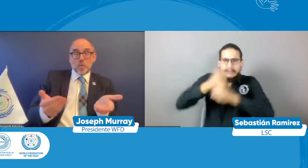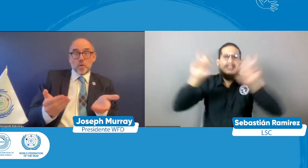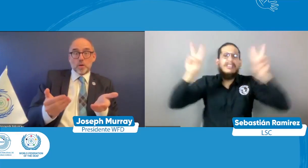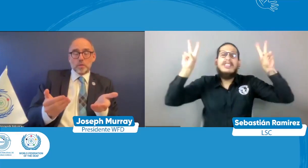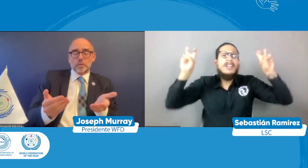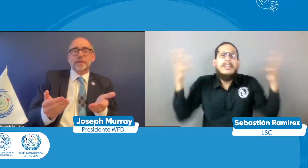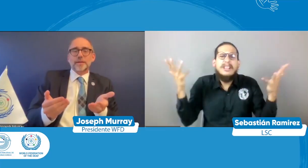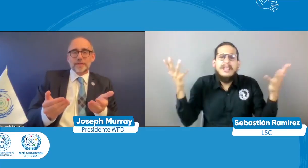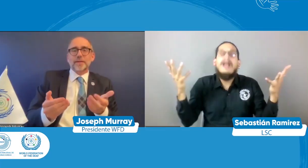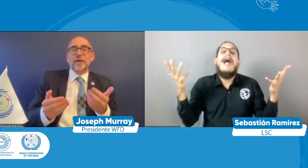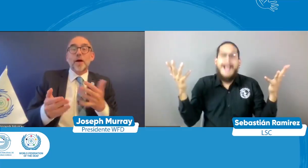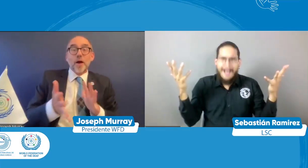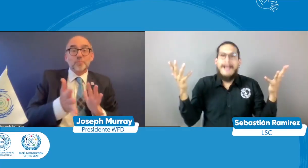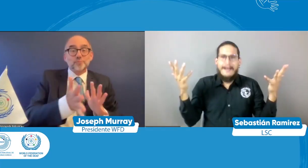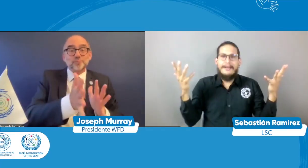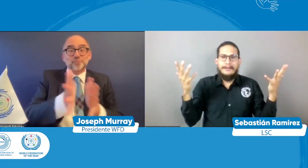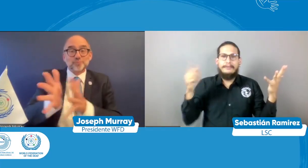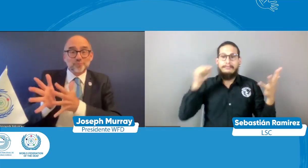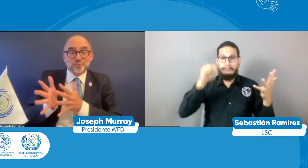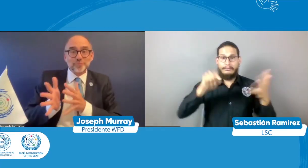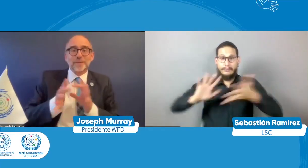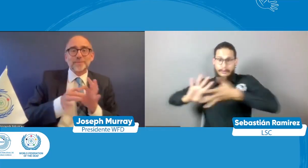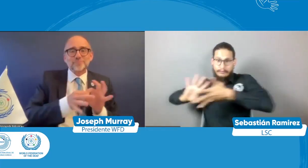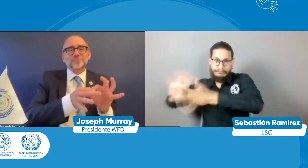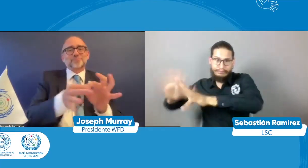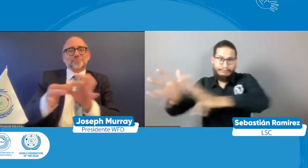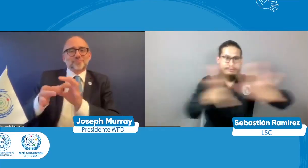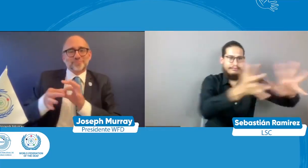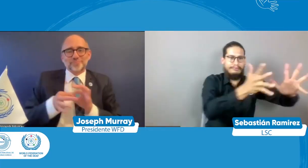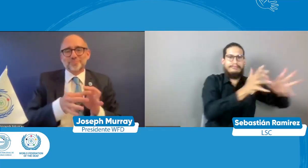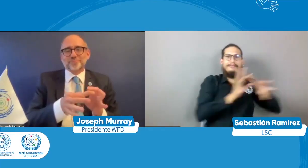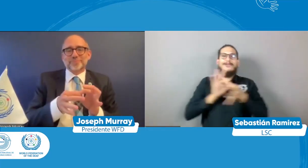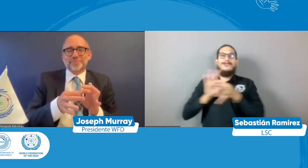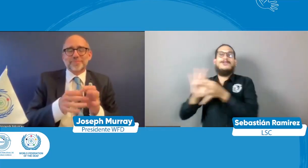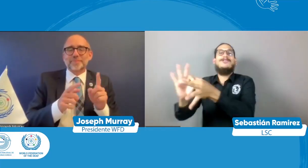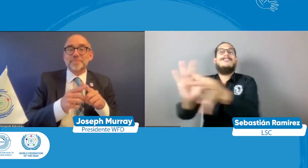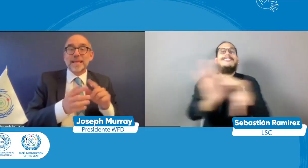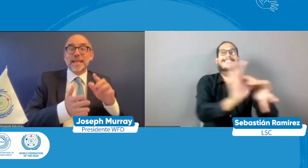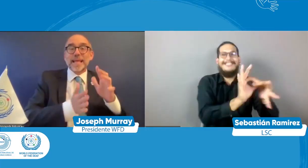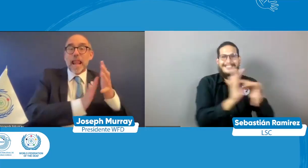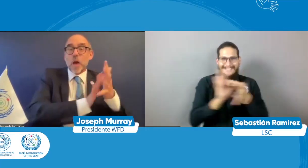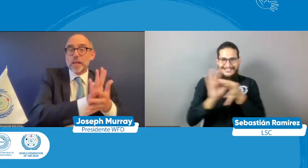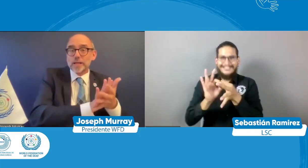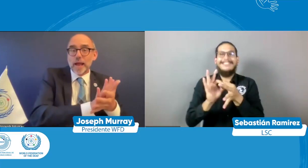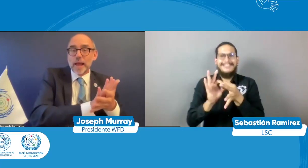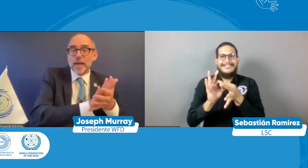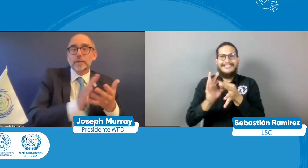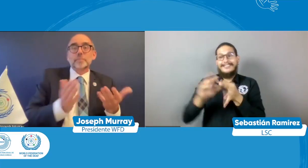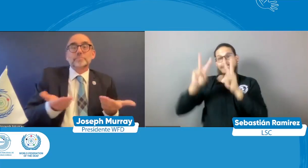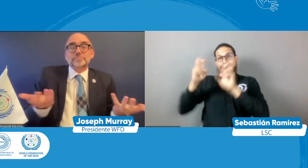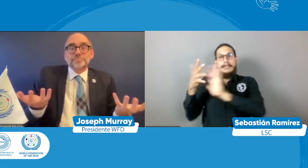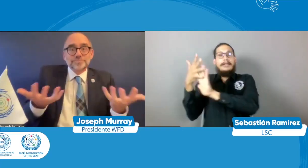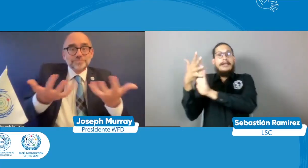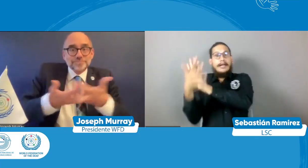el año pasado el año 2022 pues hicimos justamente ese ese lema de la lengua de señas nos une